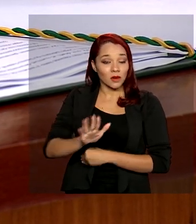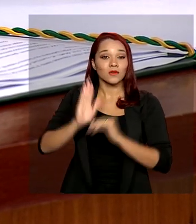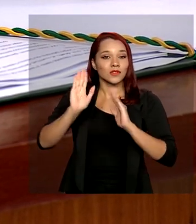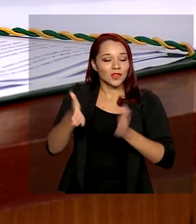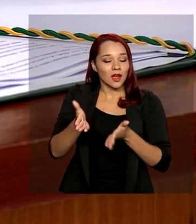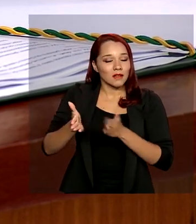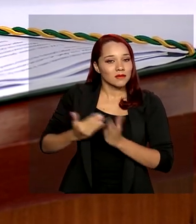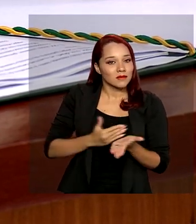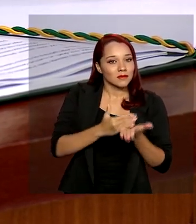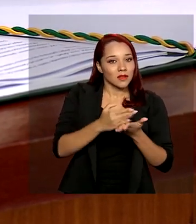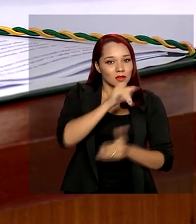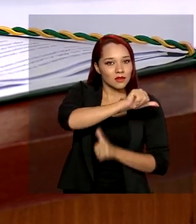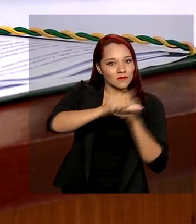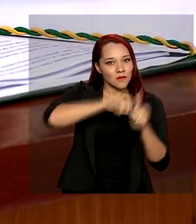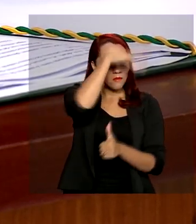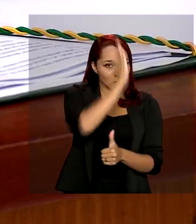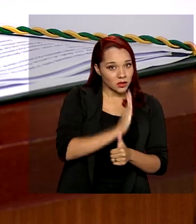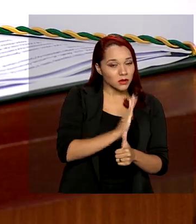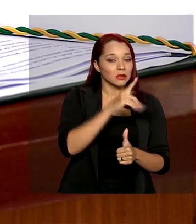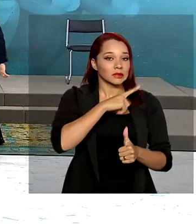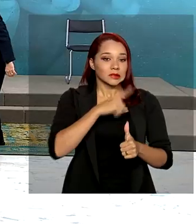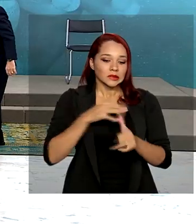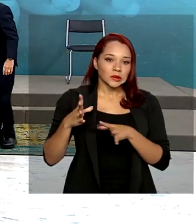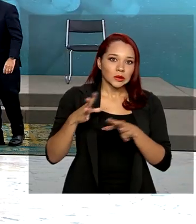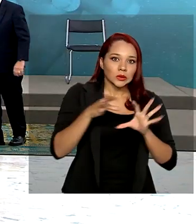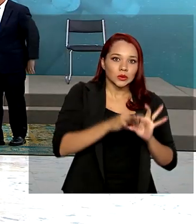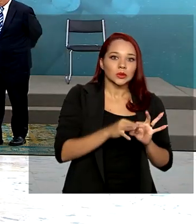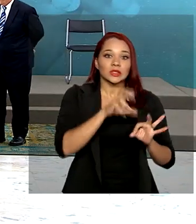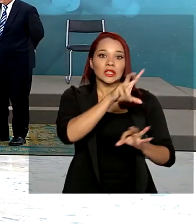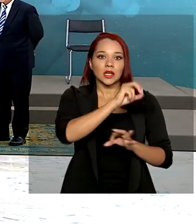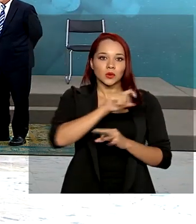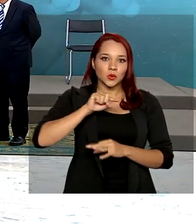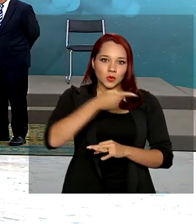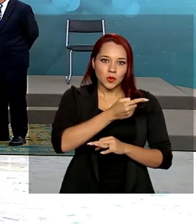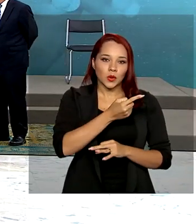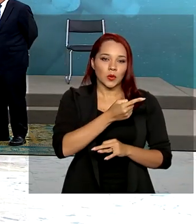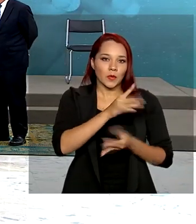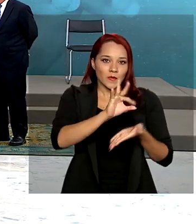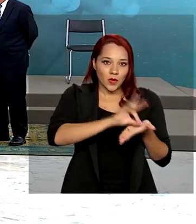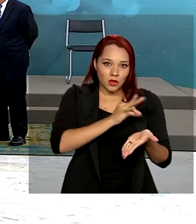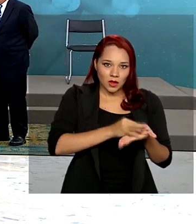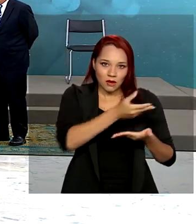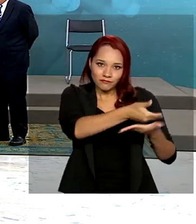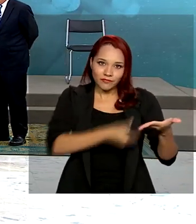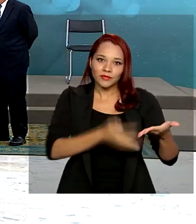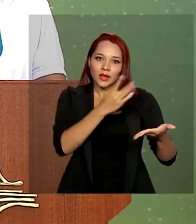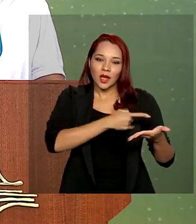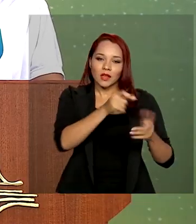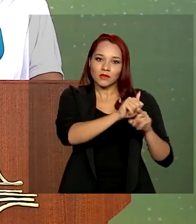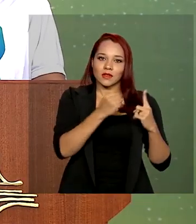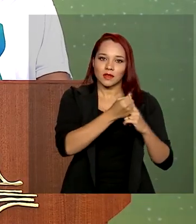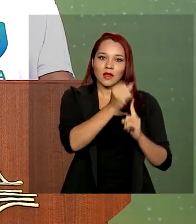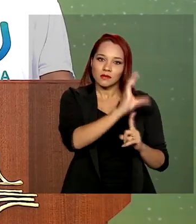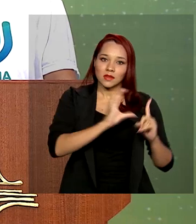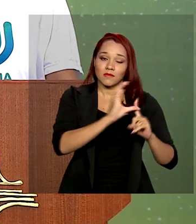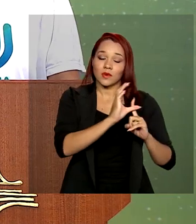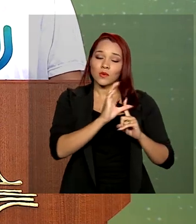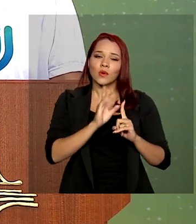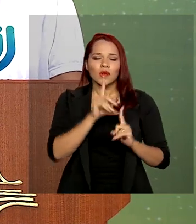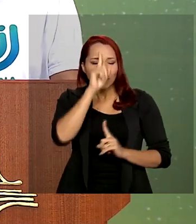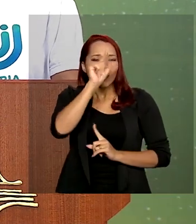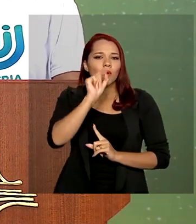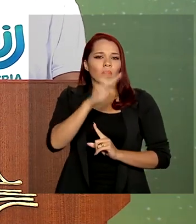a iniciativa Transforma Brasil, que reúne 500 mil voluntários cadastrados, representa a sociedade civil. A ideia é